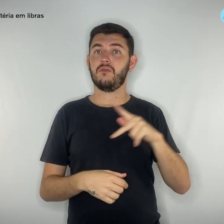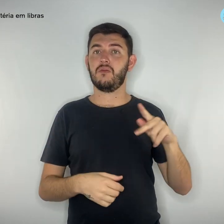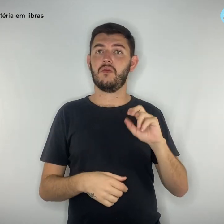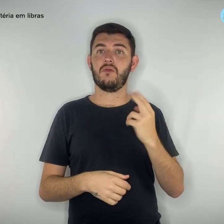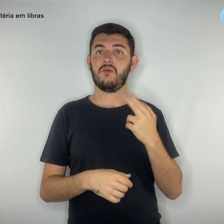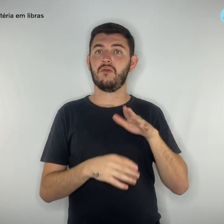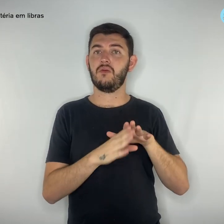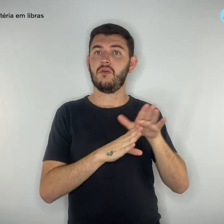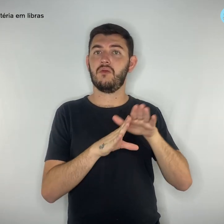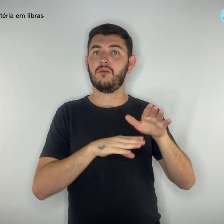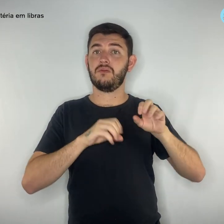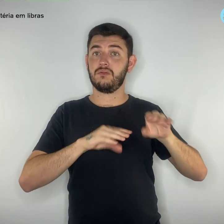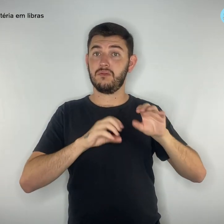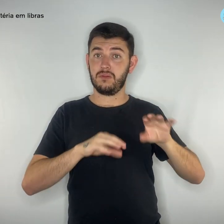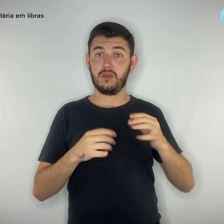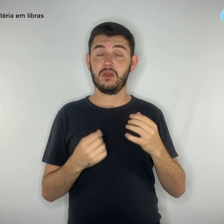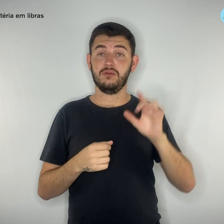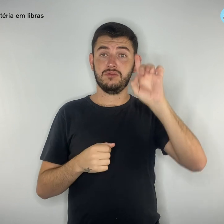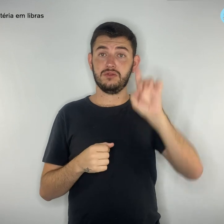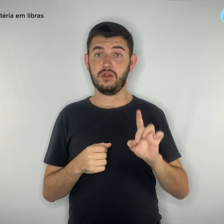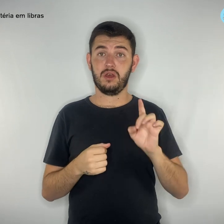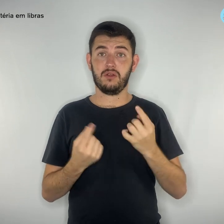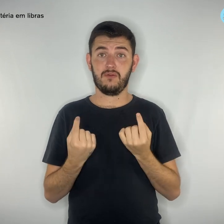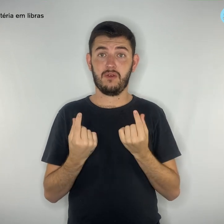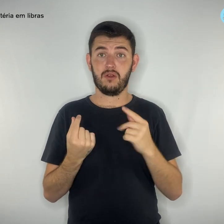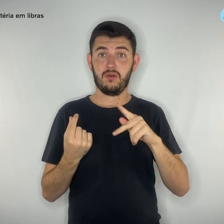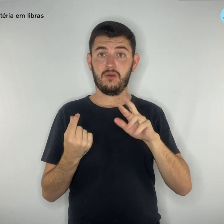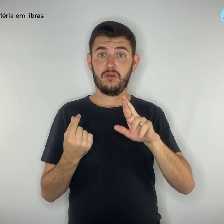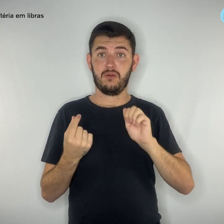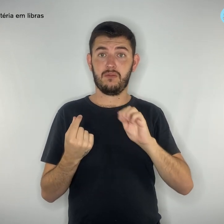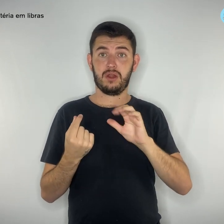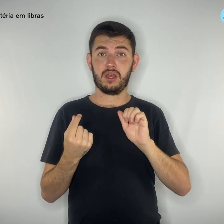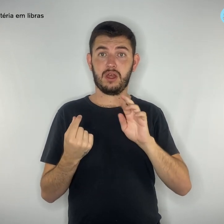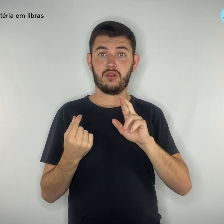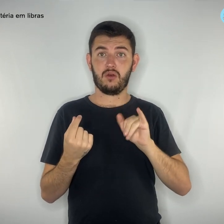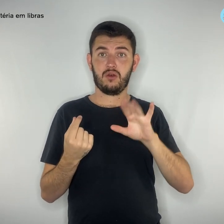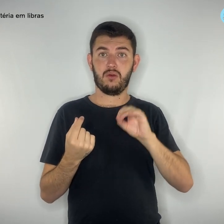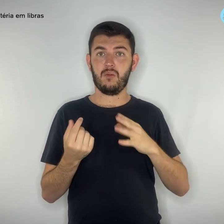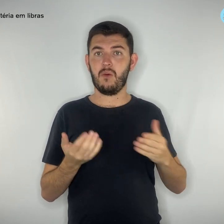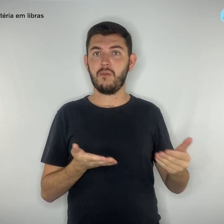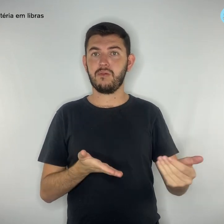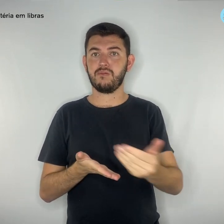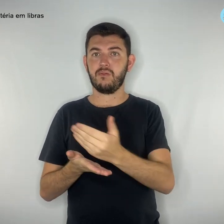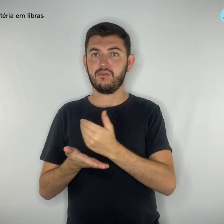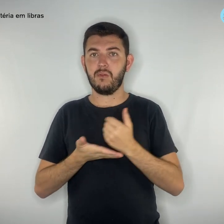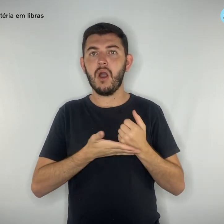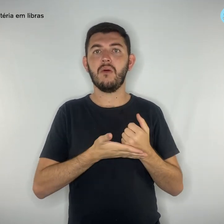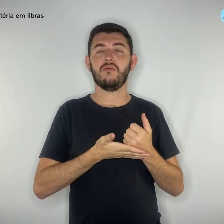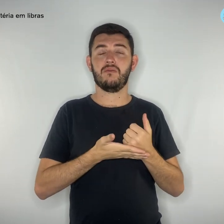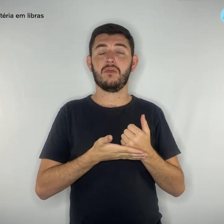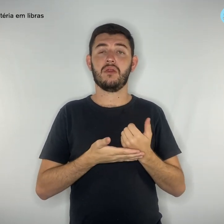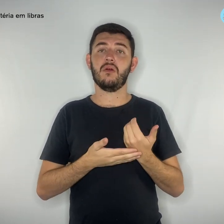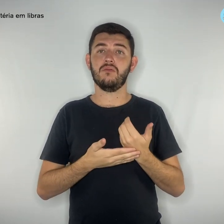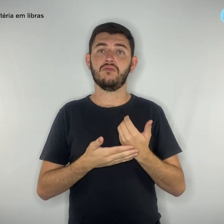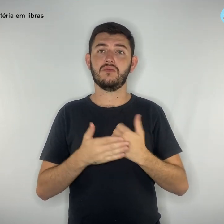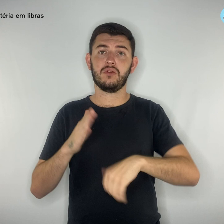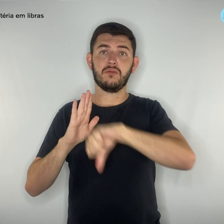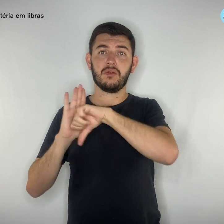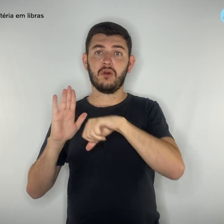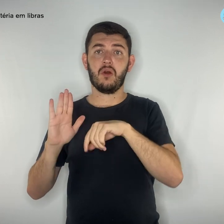valor do precatório, os criminosos solicitam o pagamento de taxas para que a quantia seja